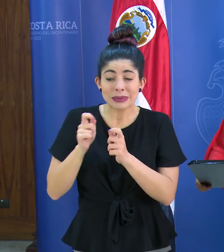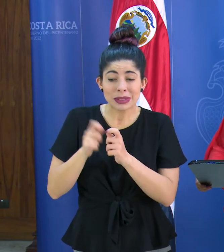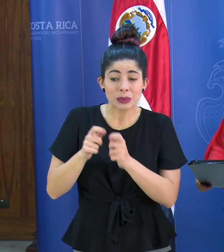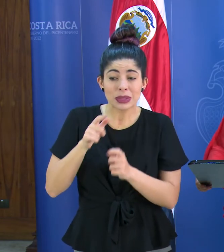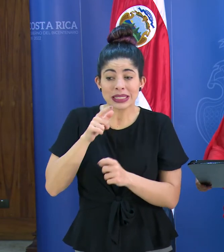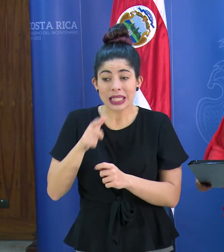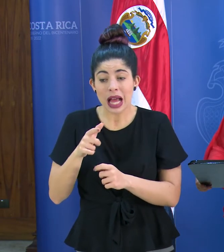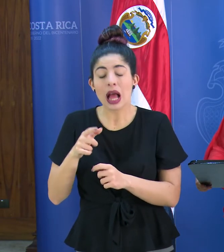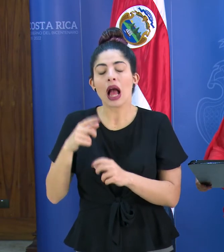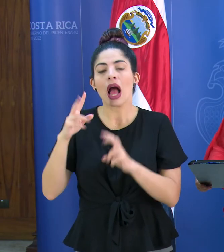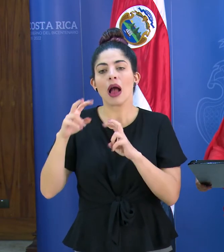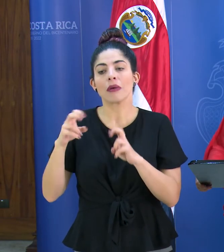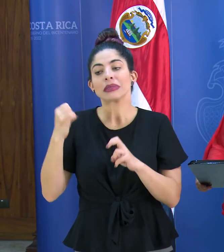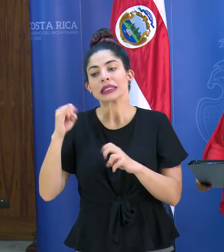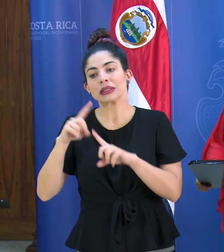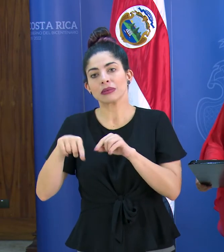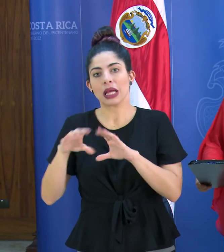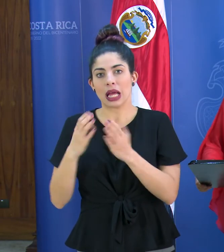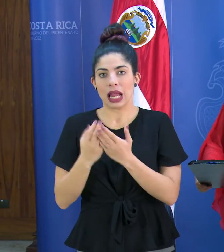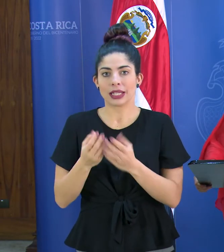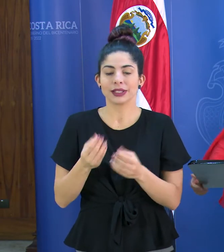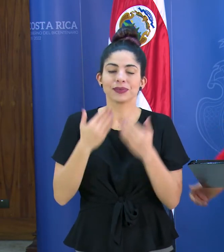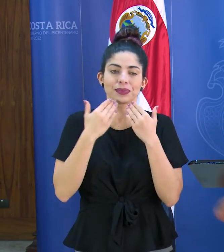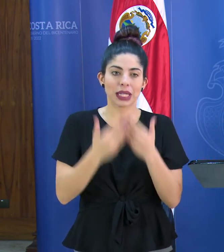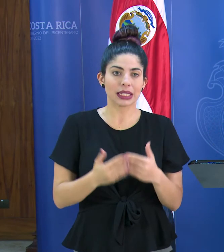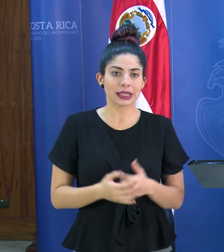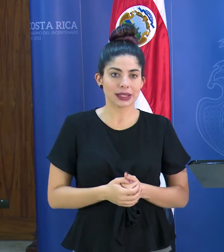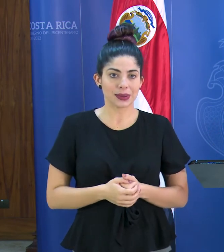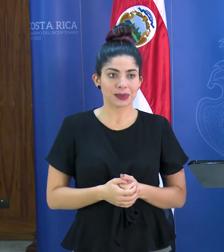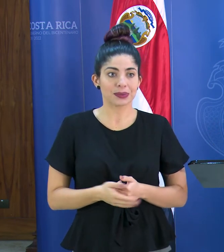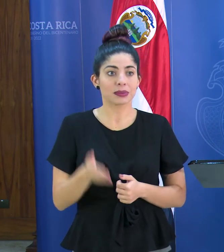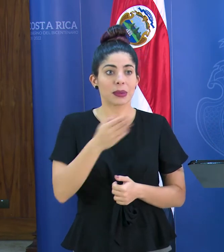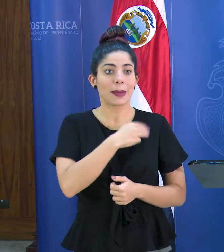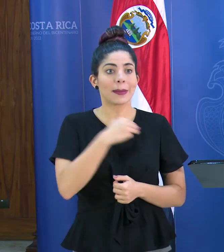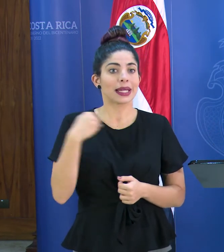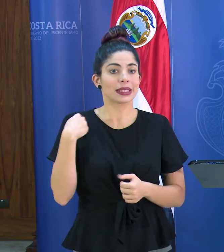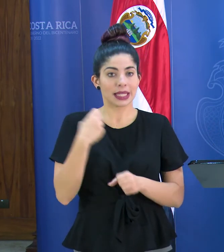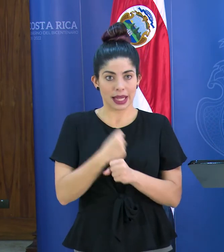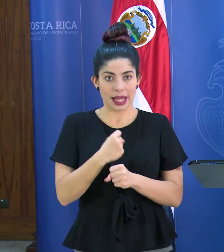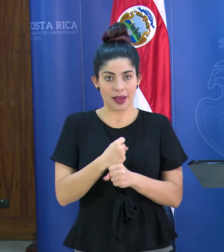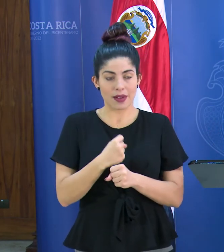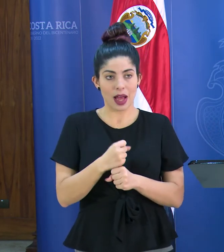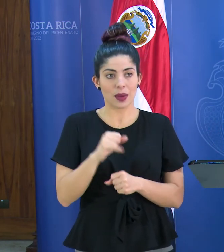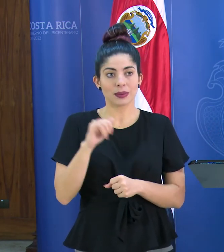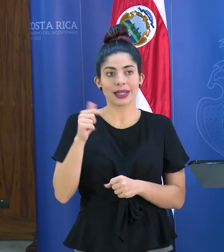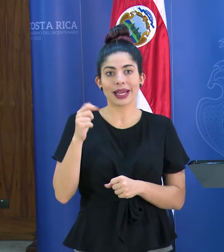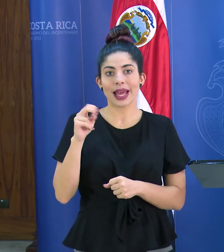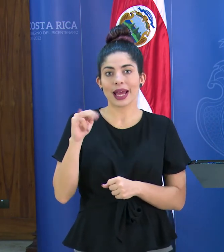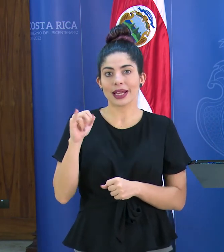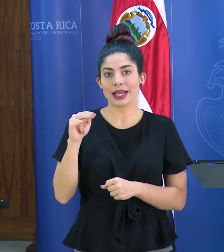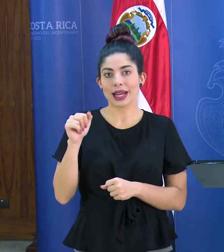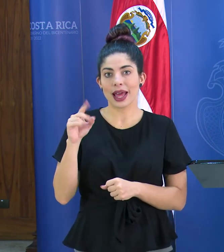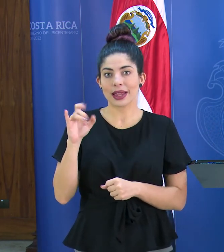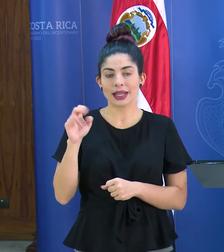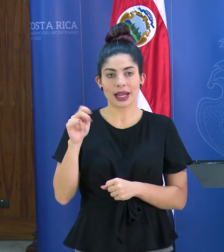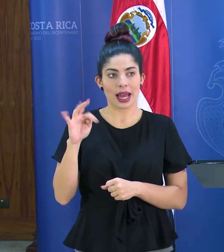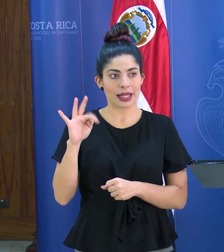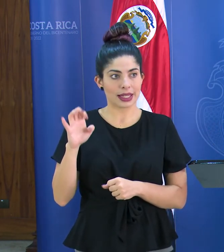valoraremos la suspensión de clases gracias señora ministra de trabajo ya Janina Dinarte